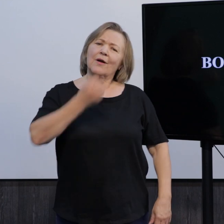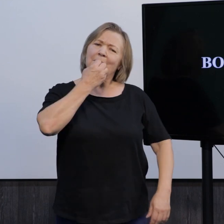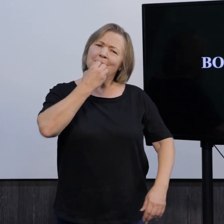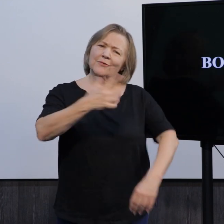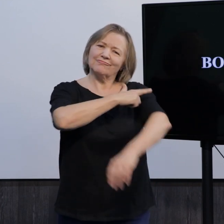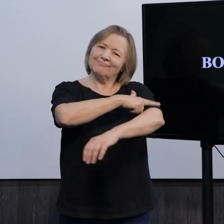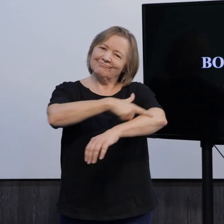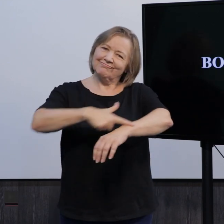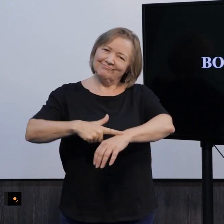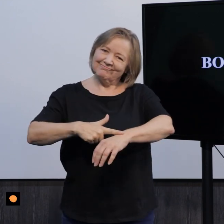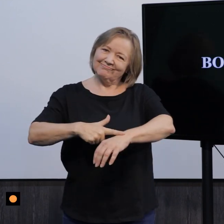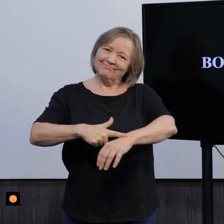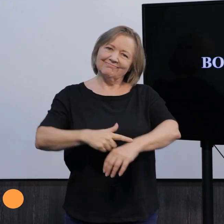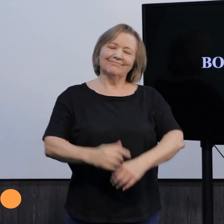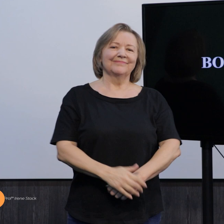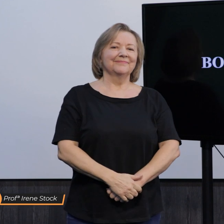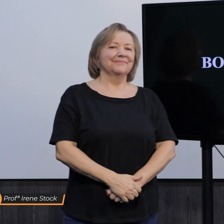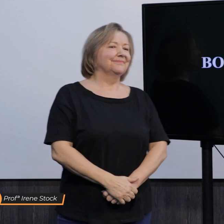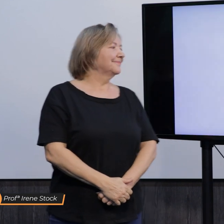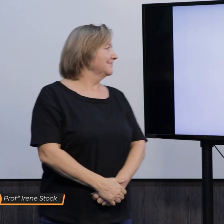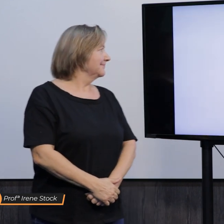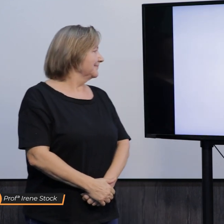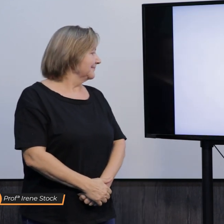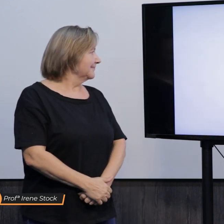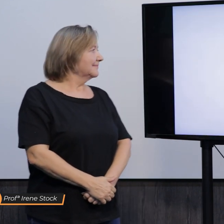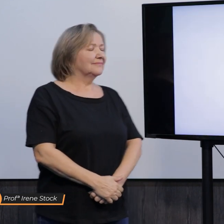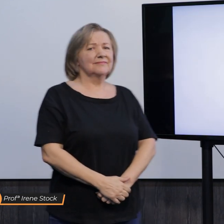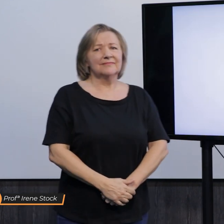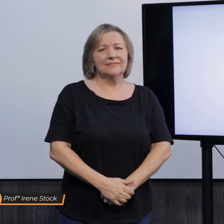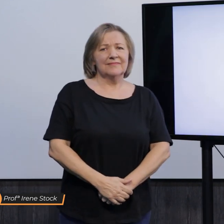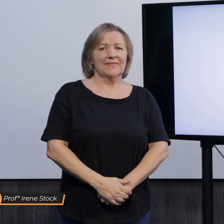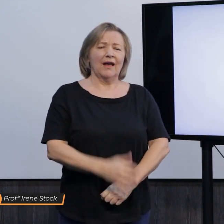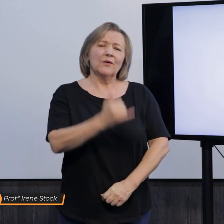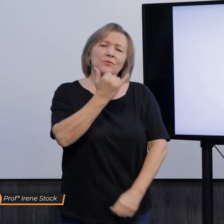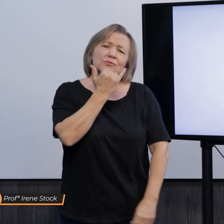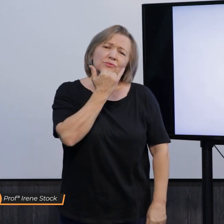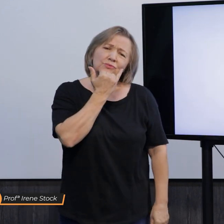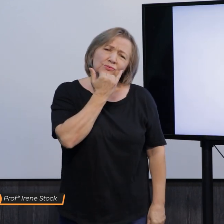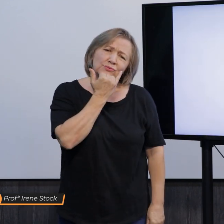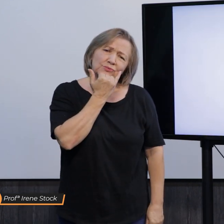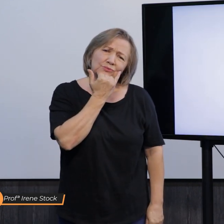Bons modos, desculpa,